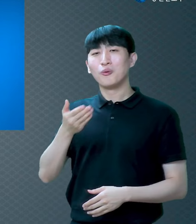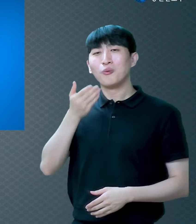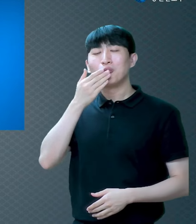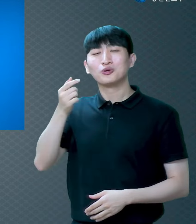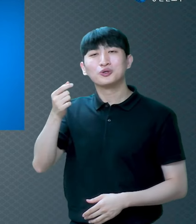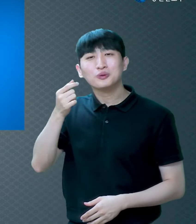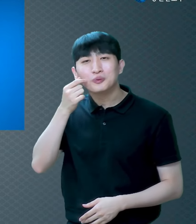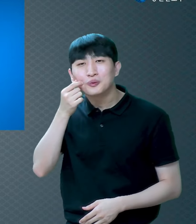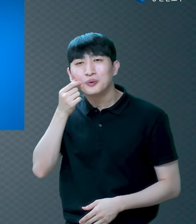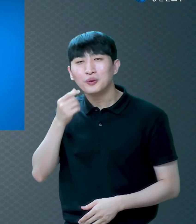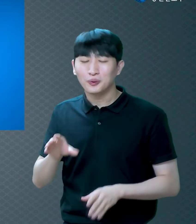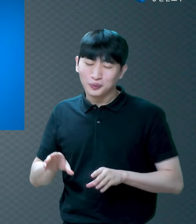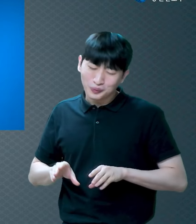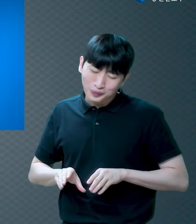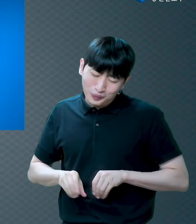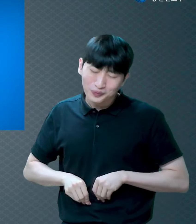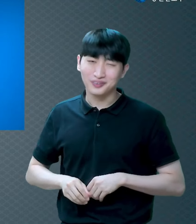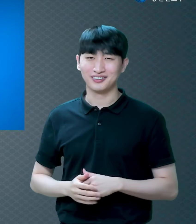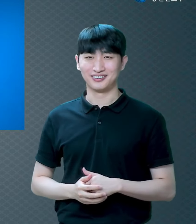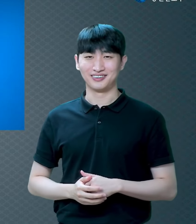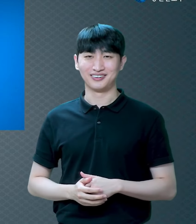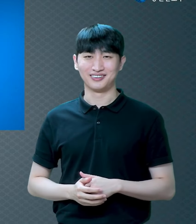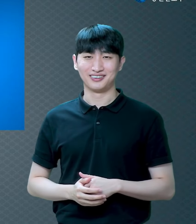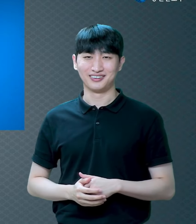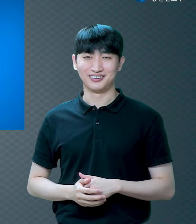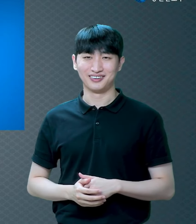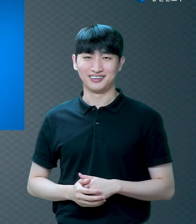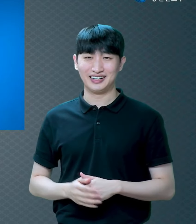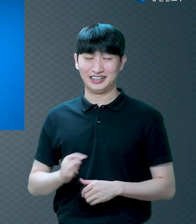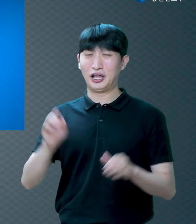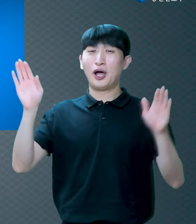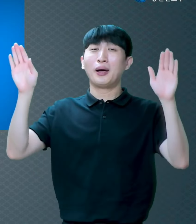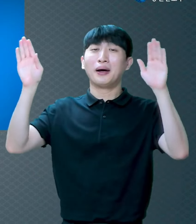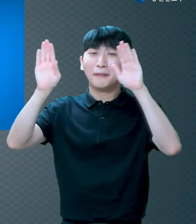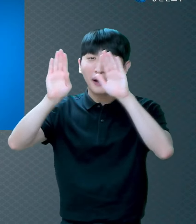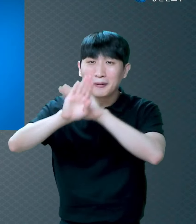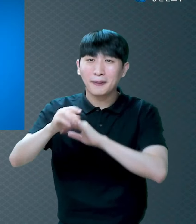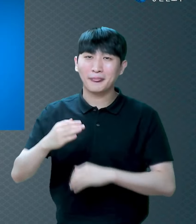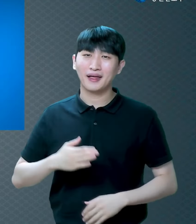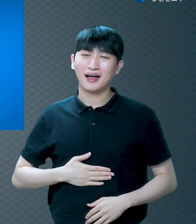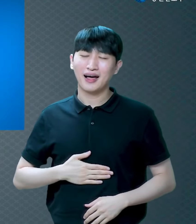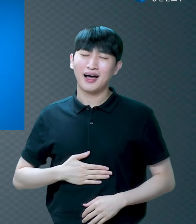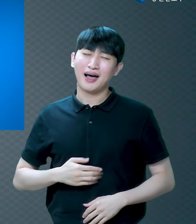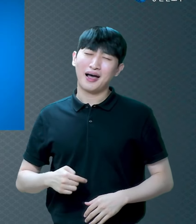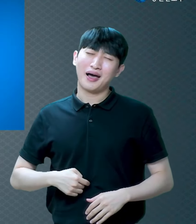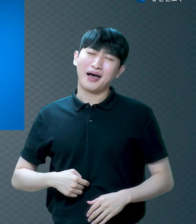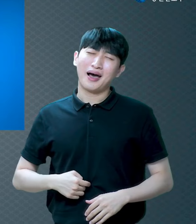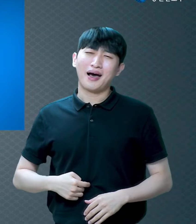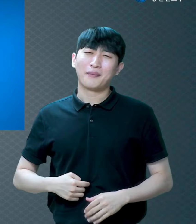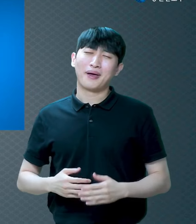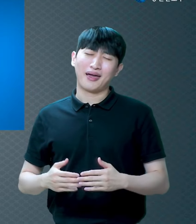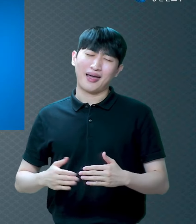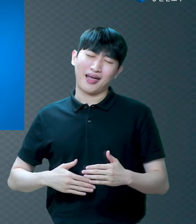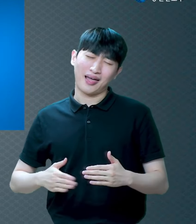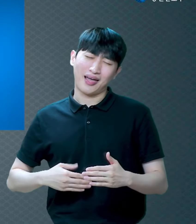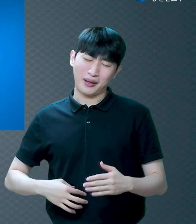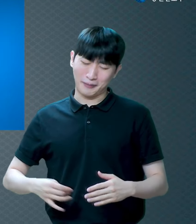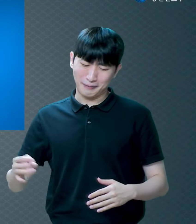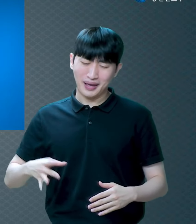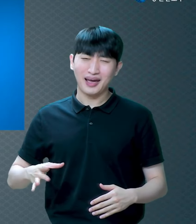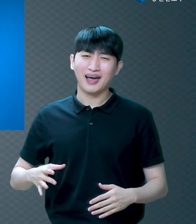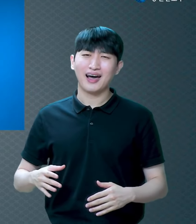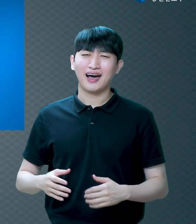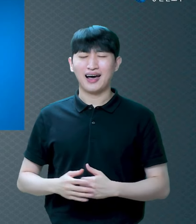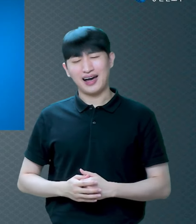소리가 나는데 나가서 라면 끓여 먹자니 자존심 상하고 그냥 밤 샜거든요 그때 제가 깨달은 게 하나